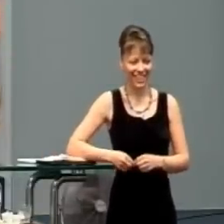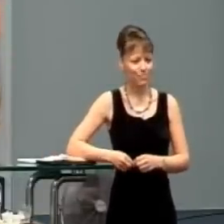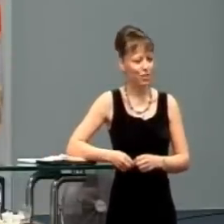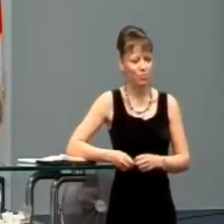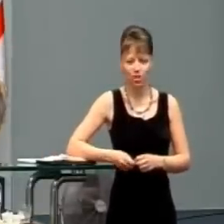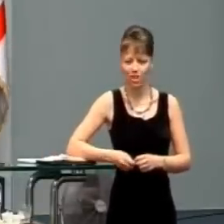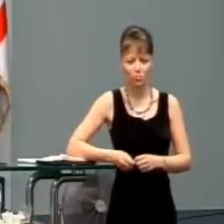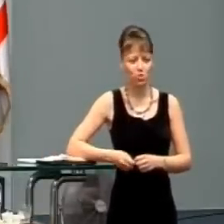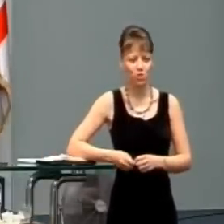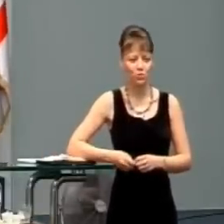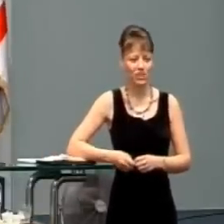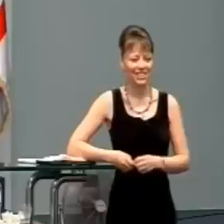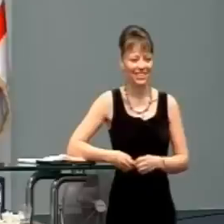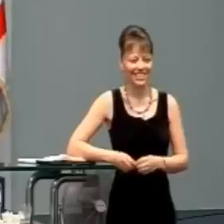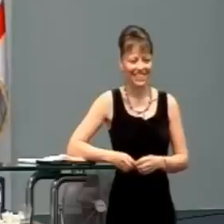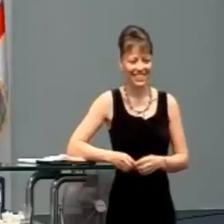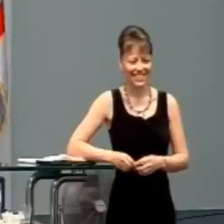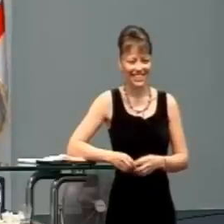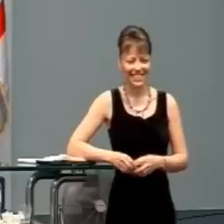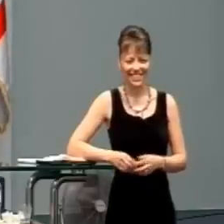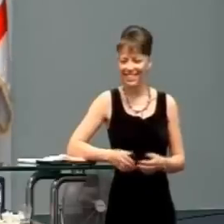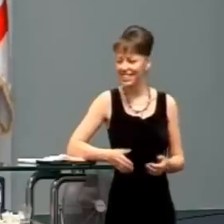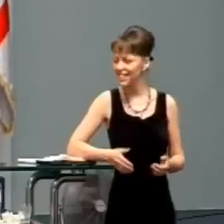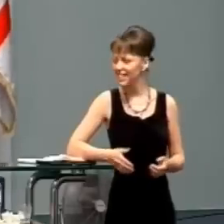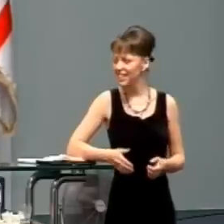Toto je Božia vôľa.